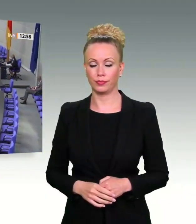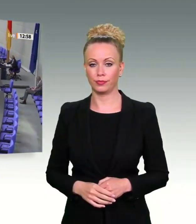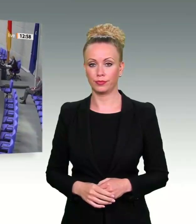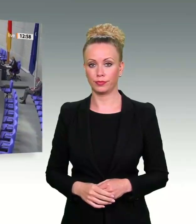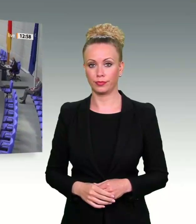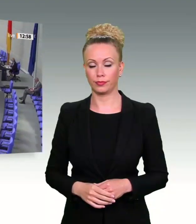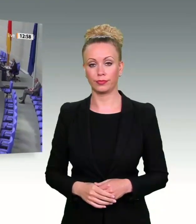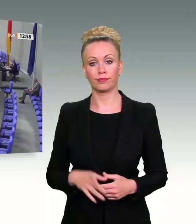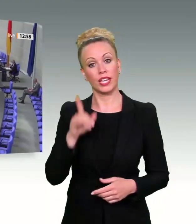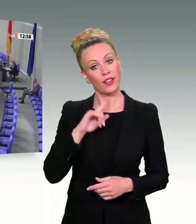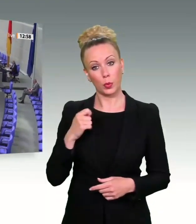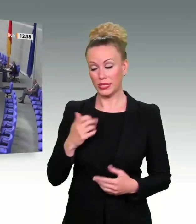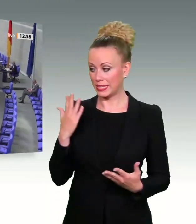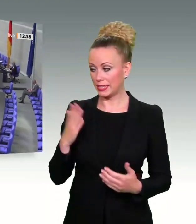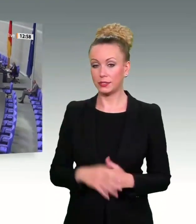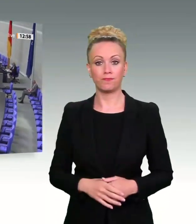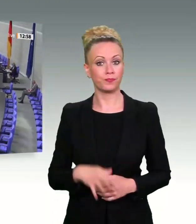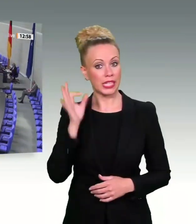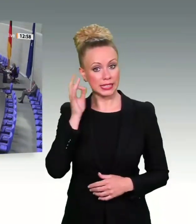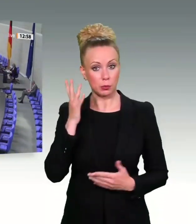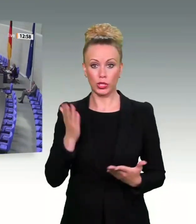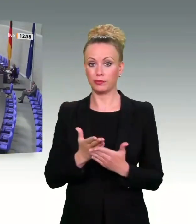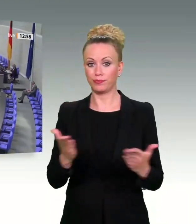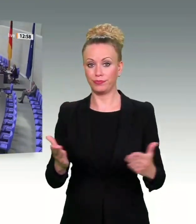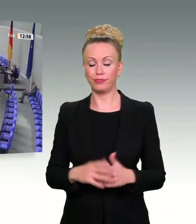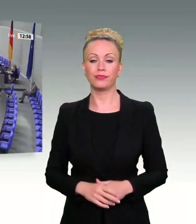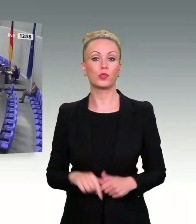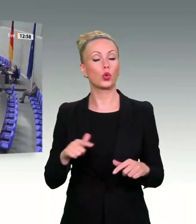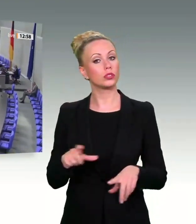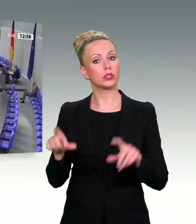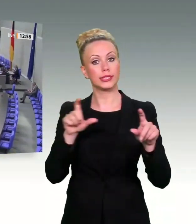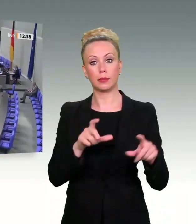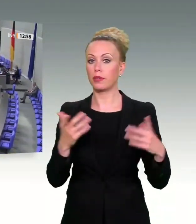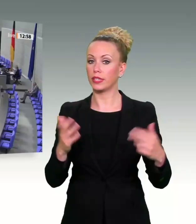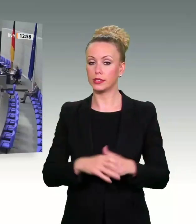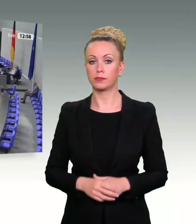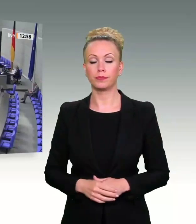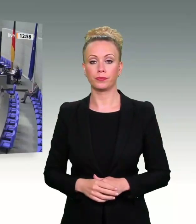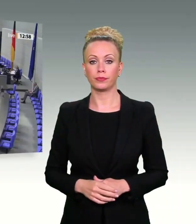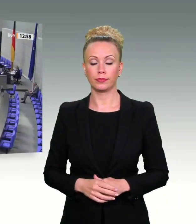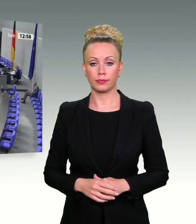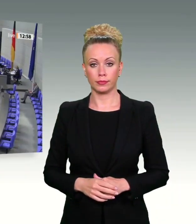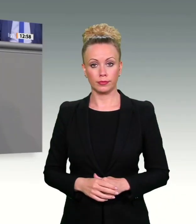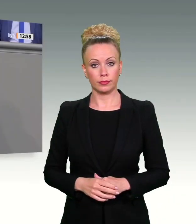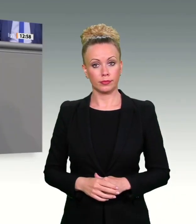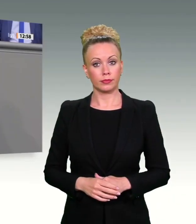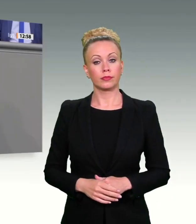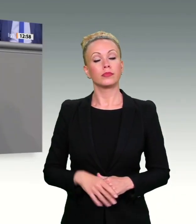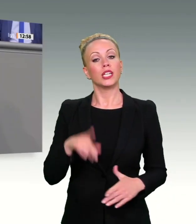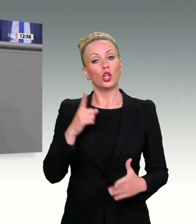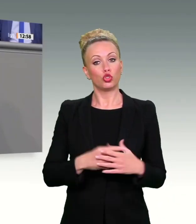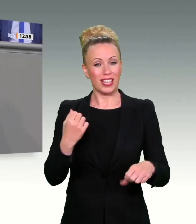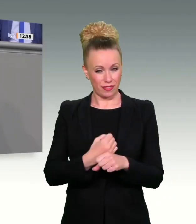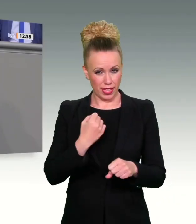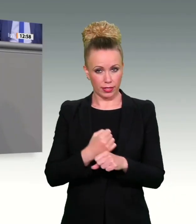Frau Präsidentin! Meine Damen und Herren! Wir sprechen heute über die Bekämpfung von Straftaten nach der Entscheidung des Europäischen Gerichtsrufs